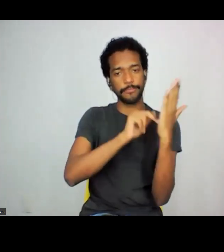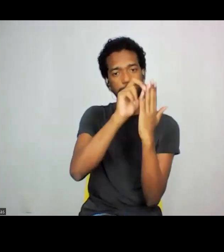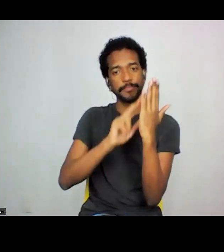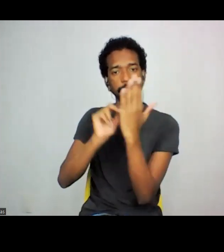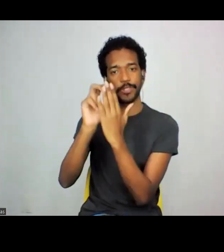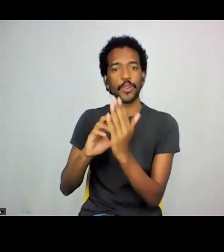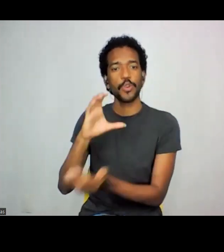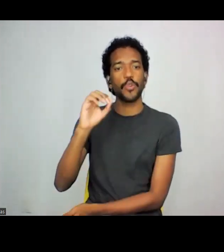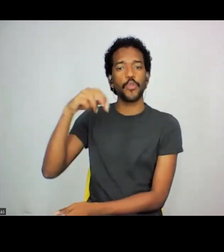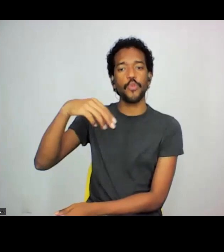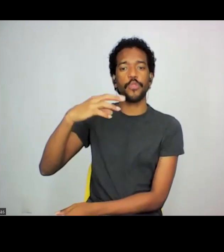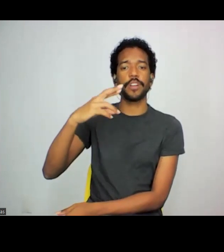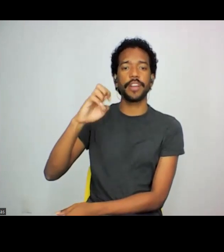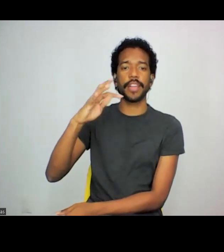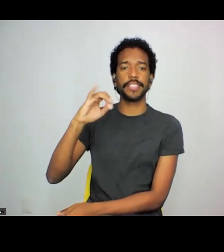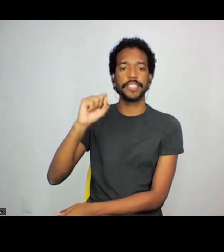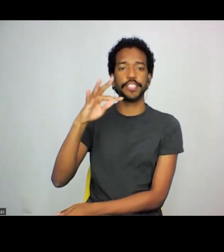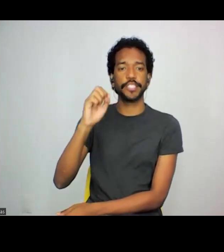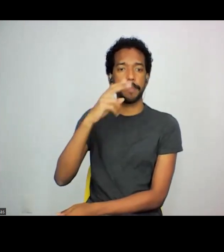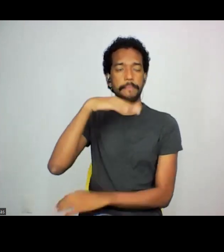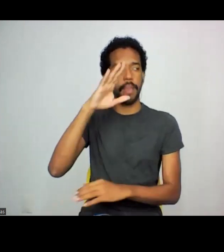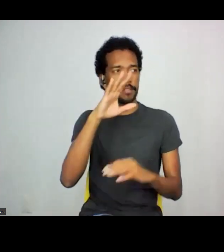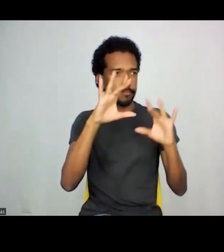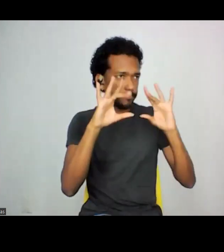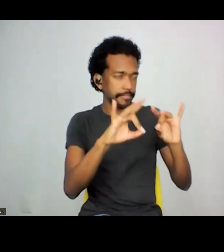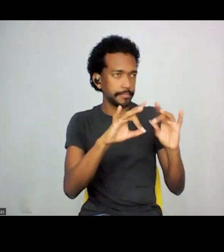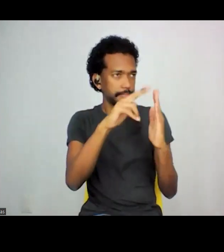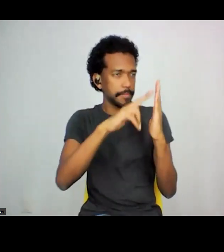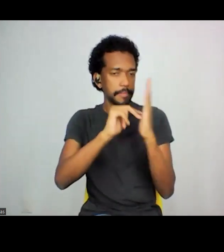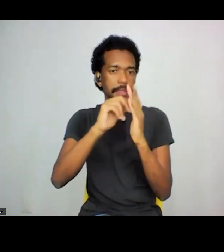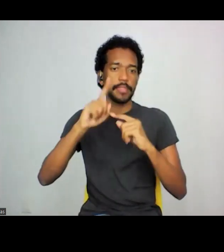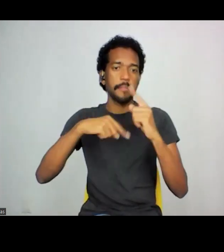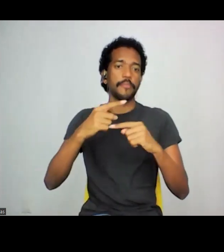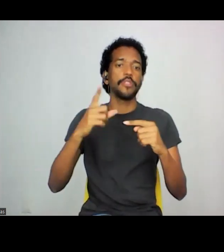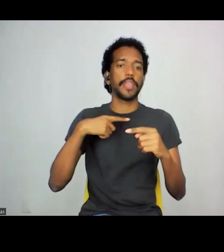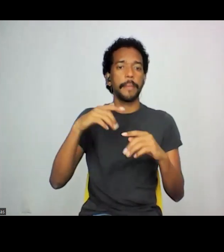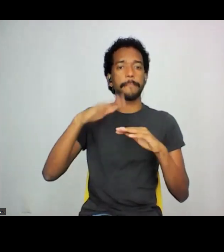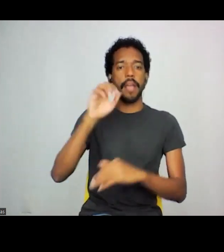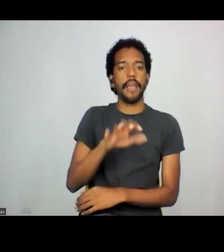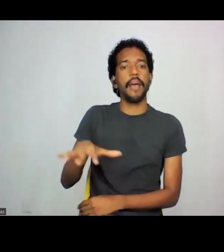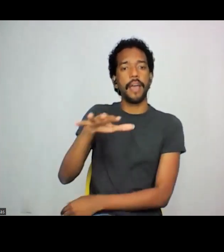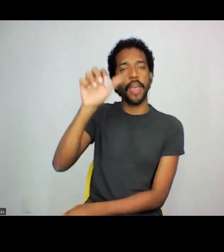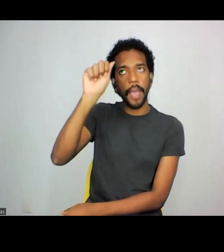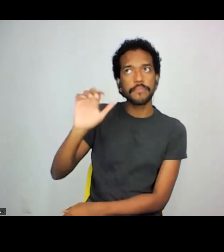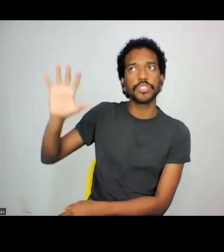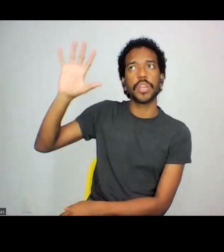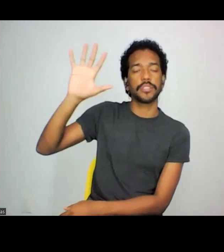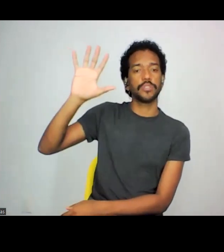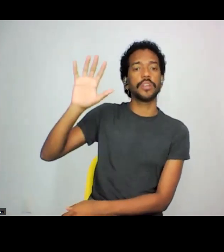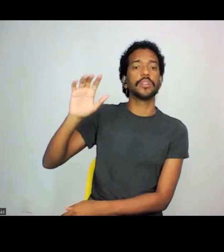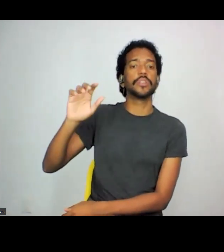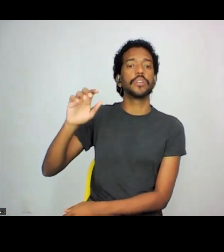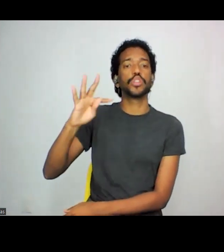concretista, né, mas ele fazia uma arte, assim, mais concreta e depois vai vir uma geração abstracionista, né, que é a Tomi